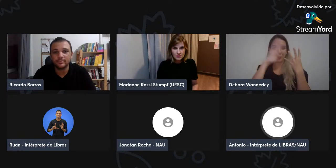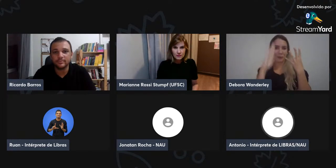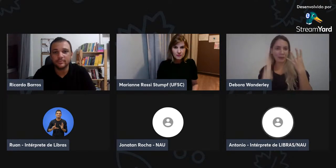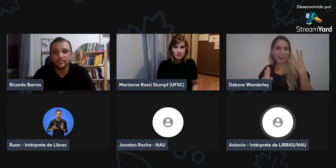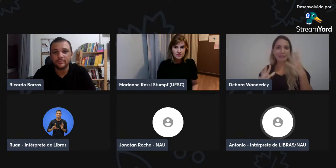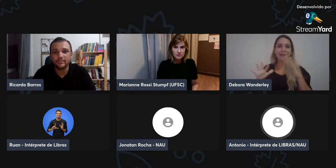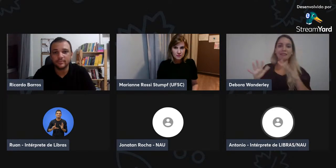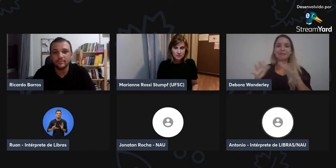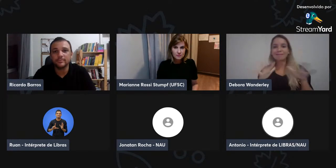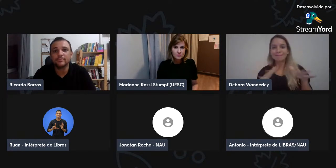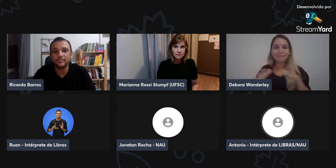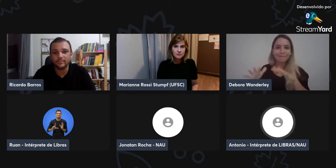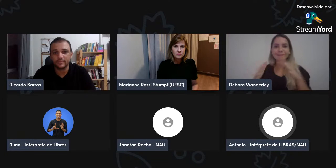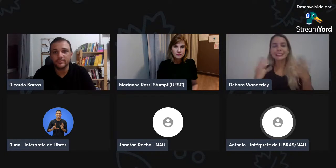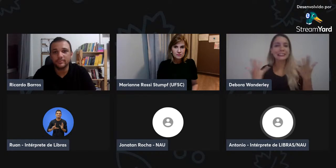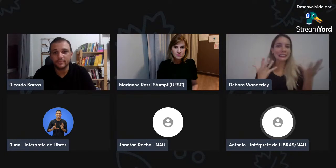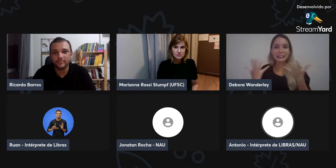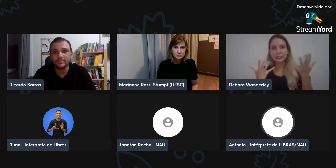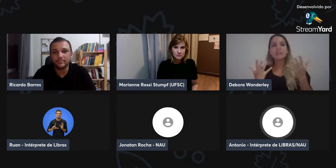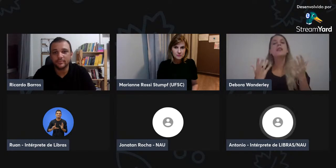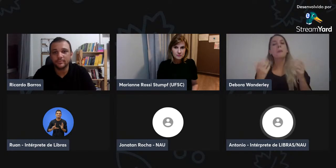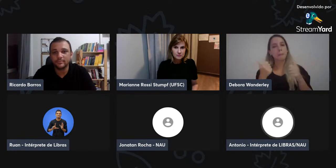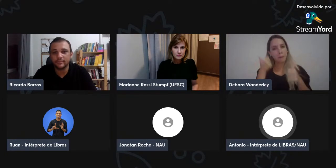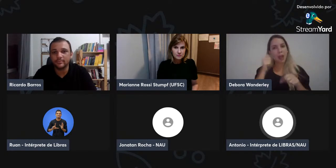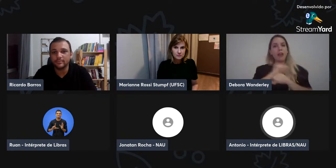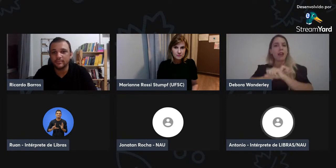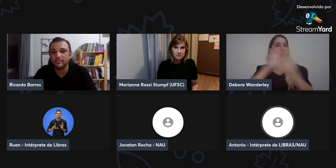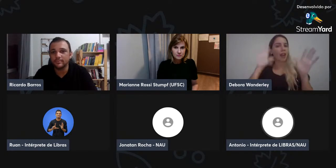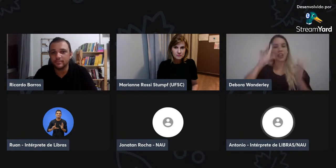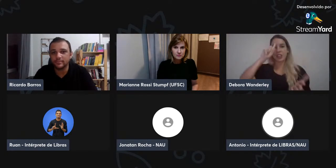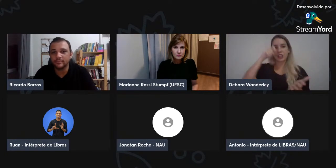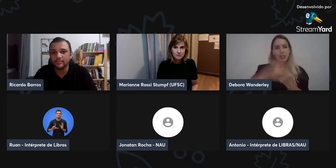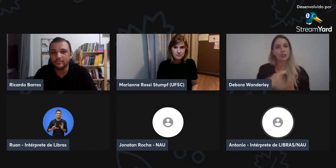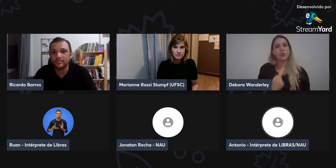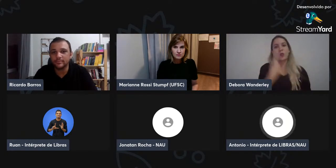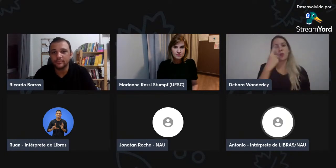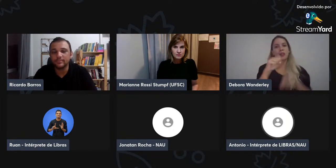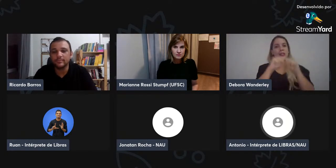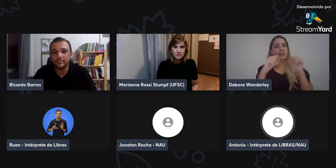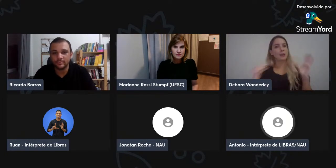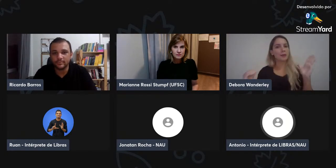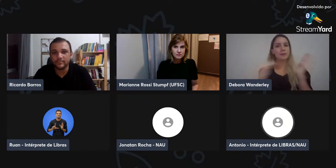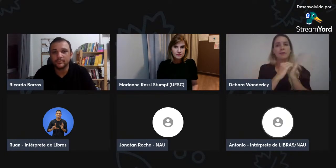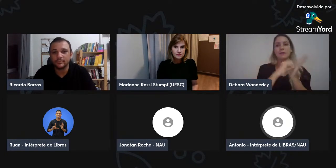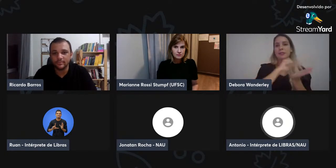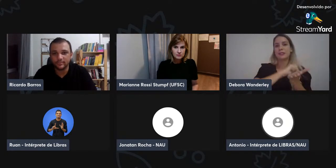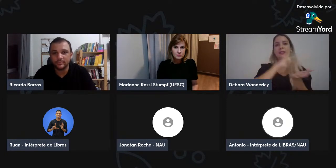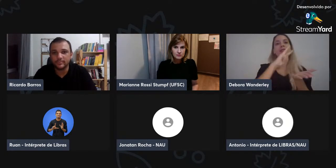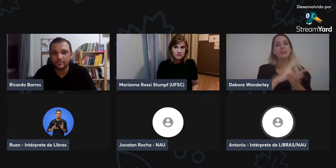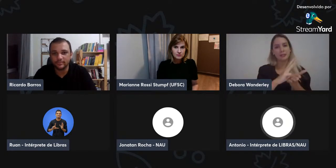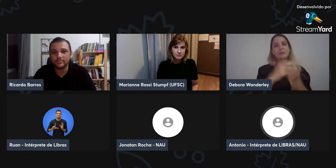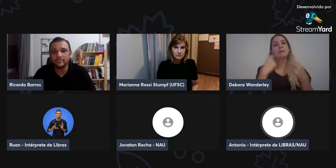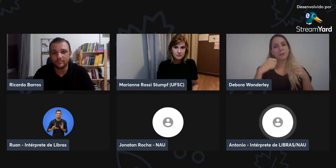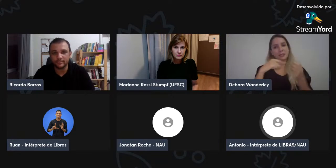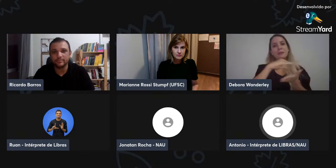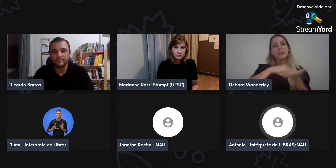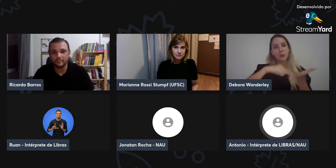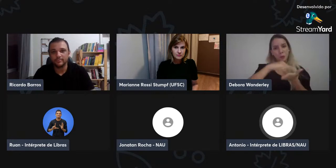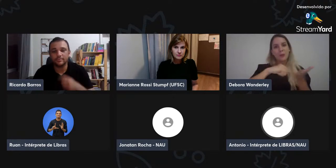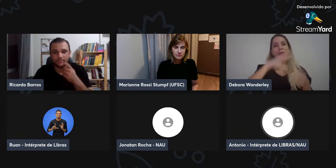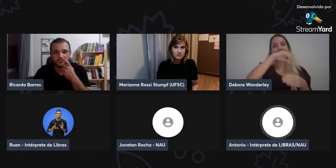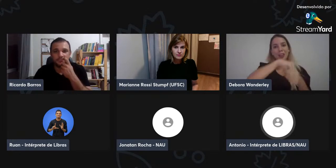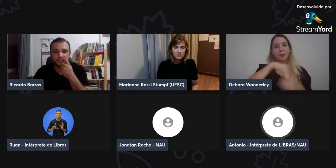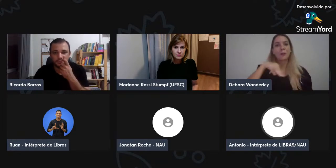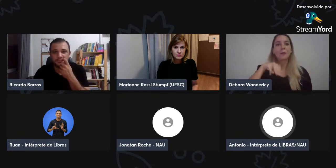se não tiver esse sistema, porque aqui no Brasil nós utilizamos quatro sistemas, então, tipo assim, não fica claro. Então, precisa de uma